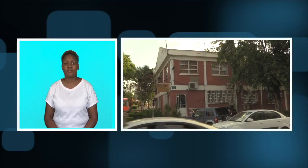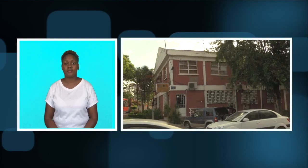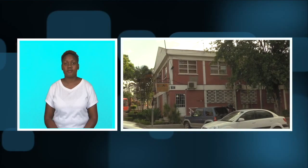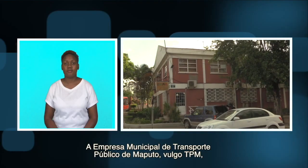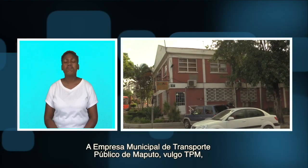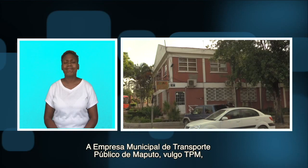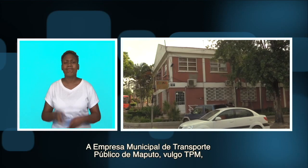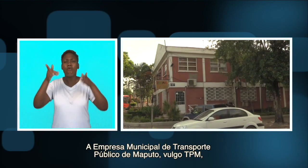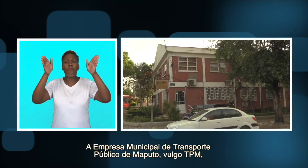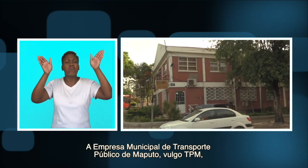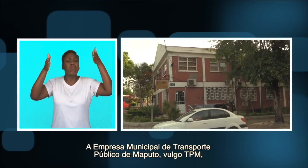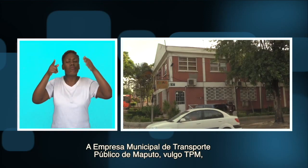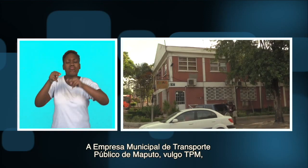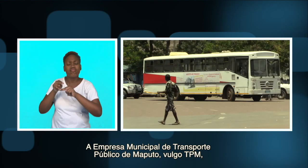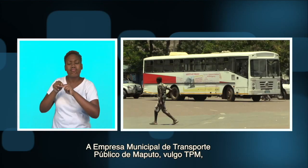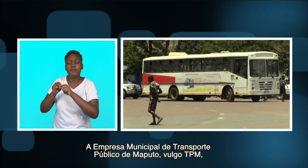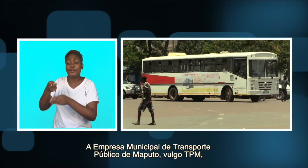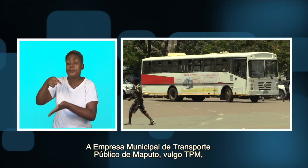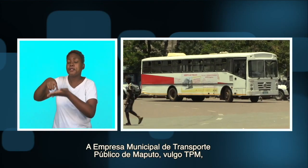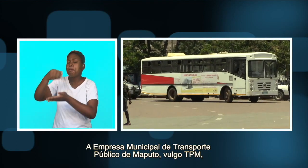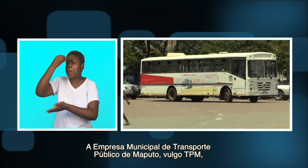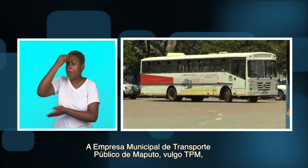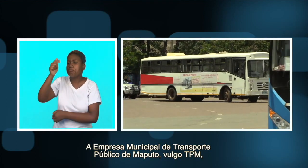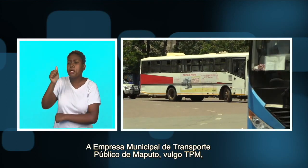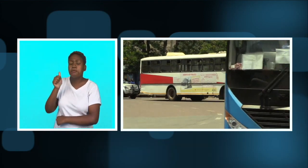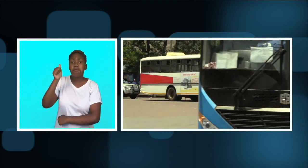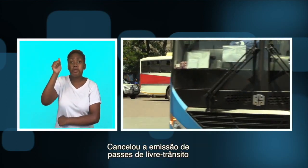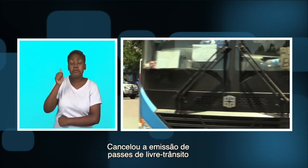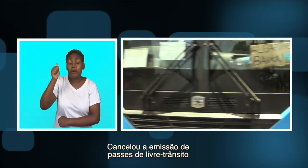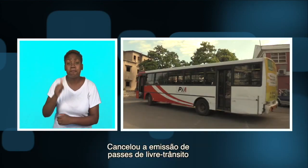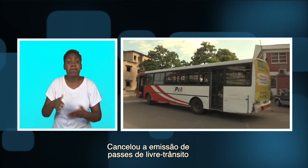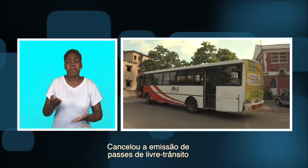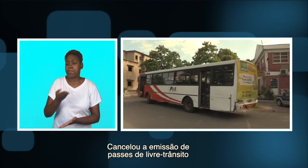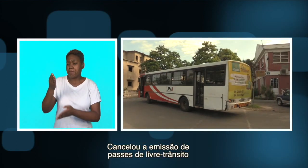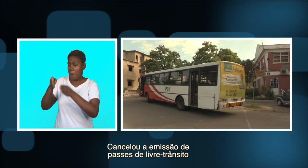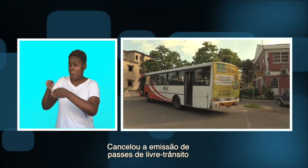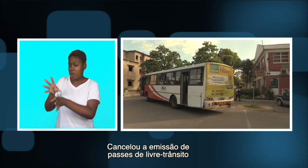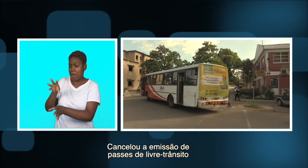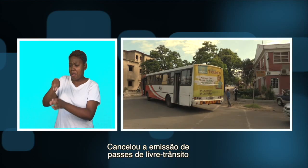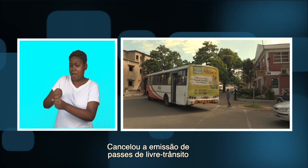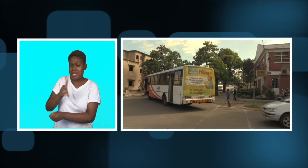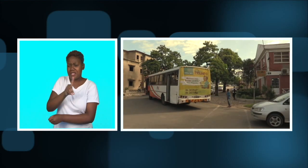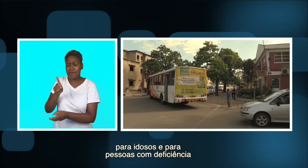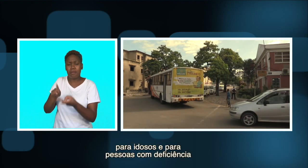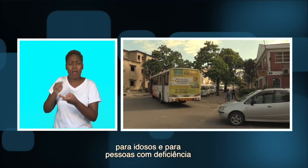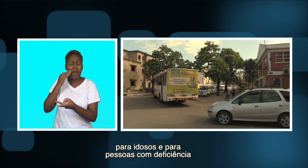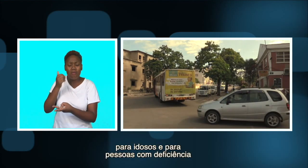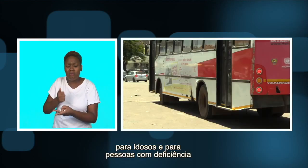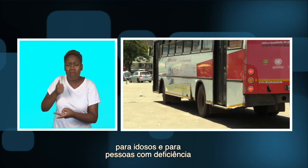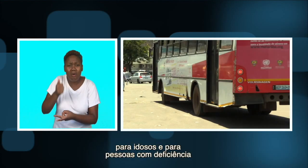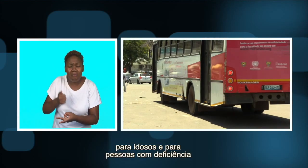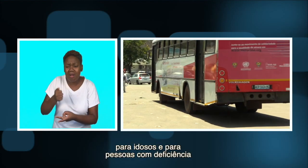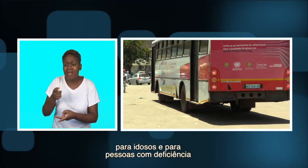A Empresa Municipal de Transportes Públicos de Maputo, vulgo TPM, cancelou a emissão de passes de livre trânsito para